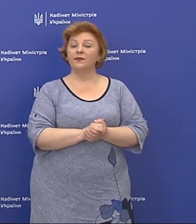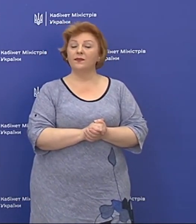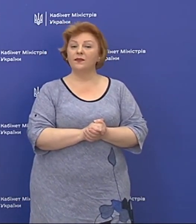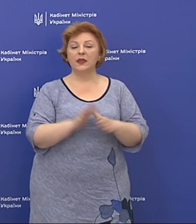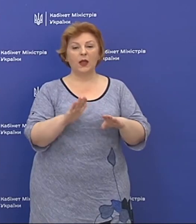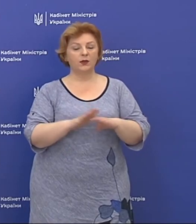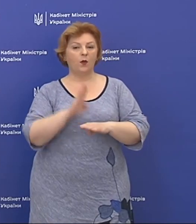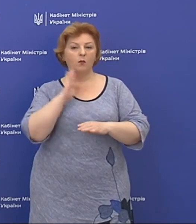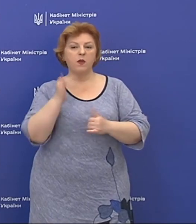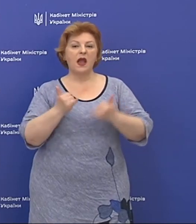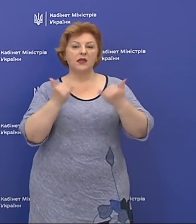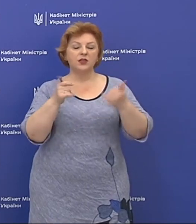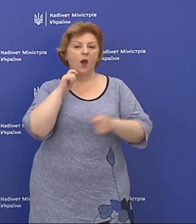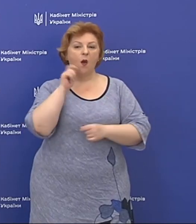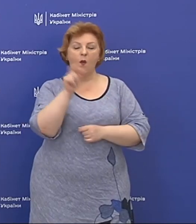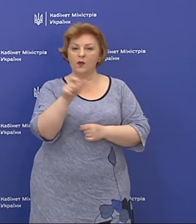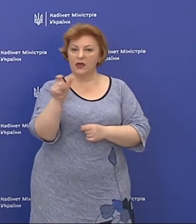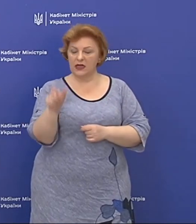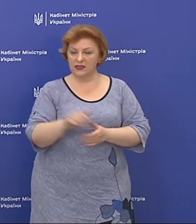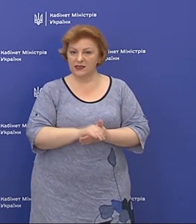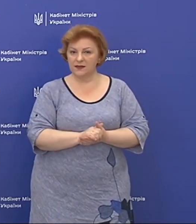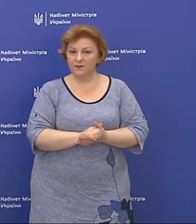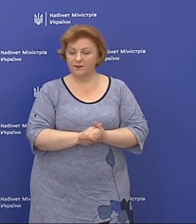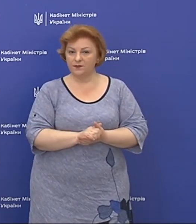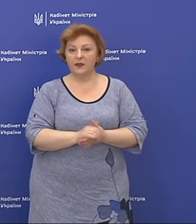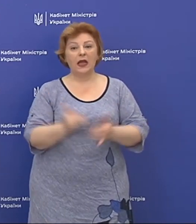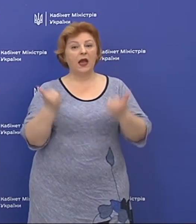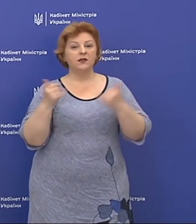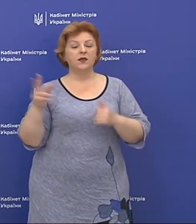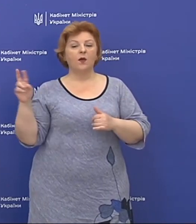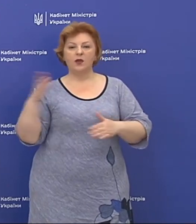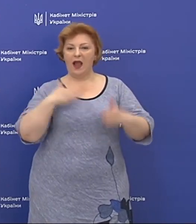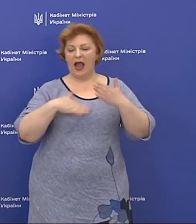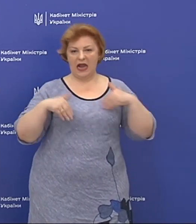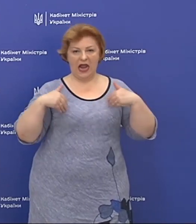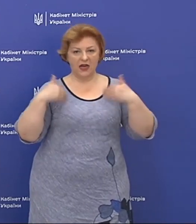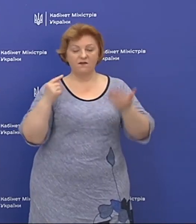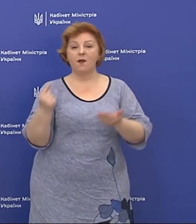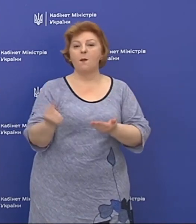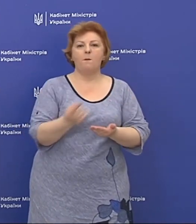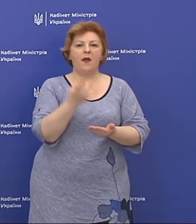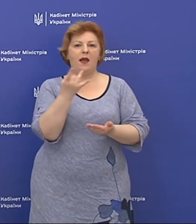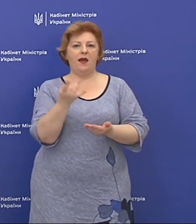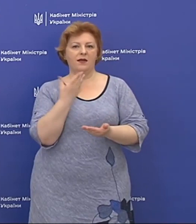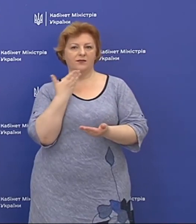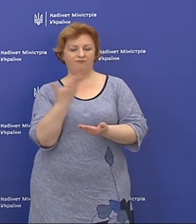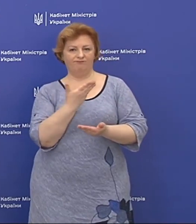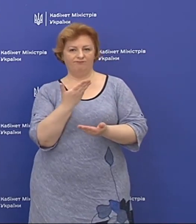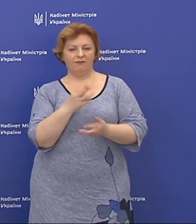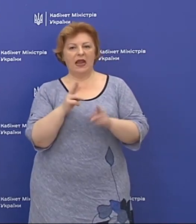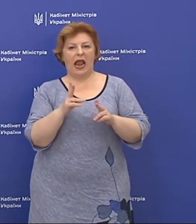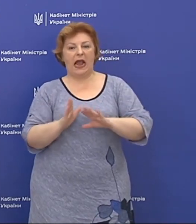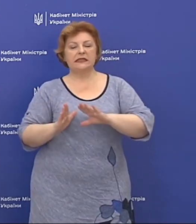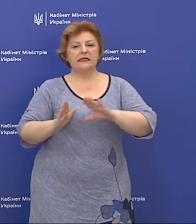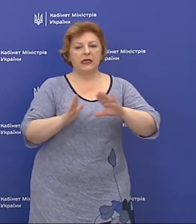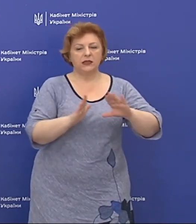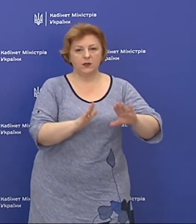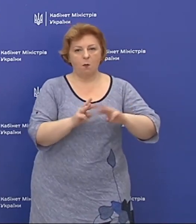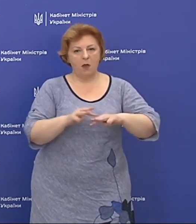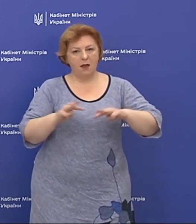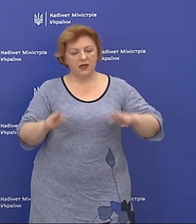Доброго ранку, шановні українці! Сьогодні я вас рада вітати вперше як заступниця